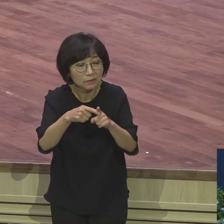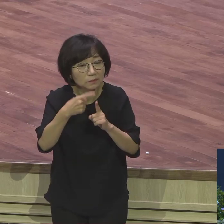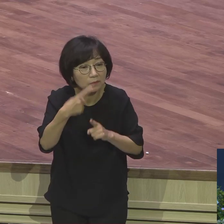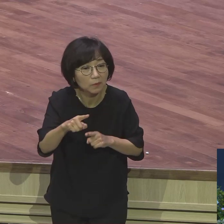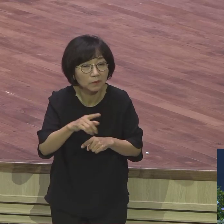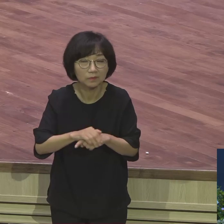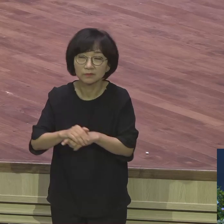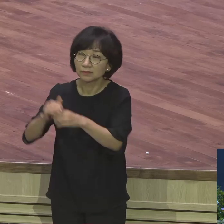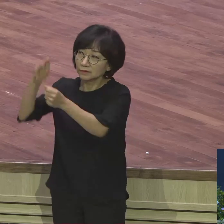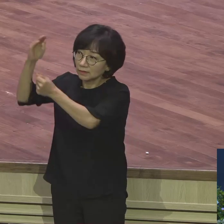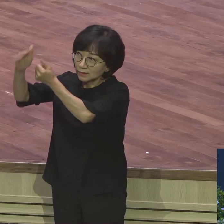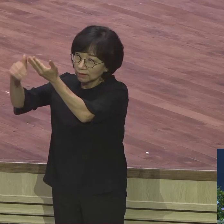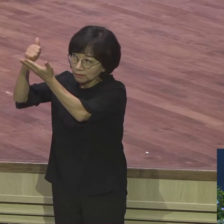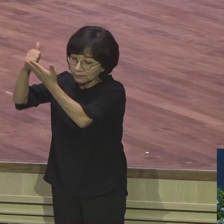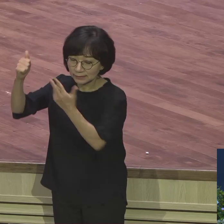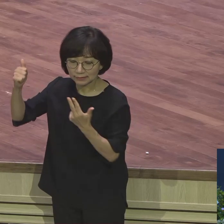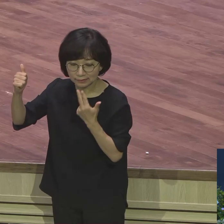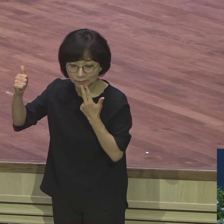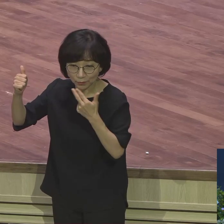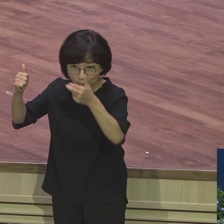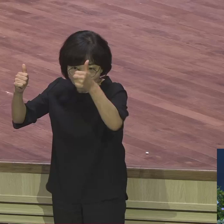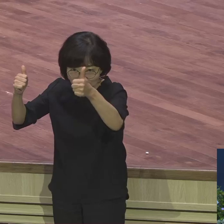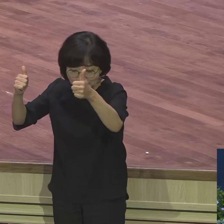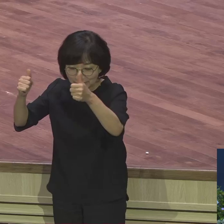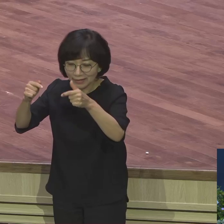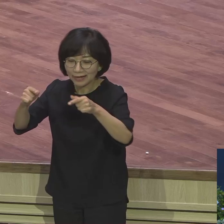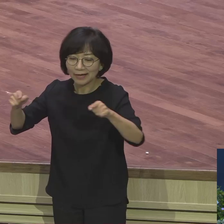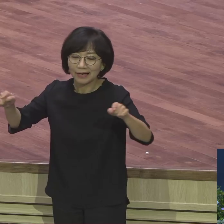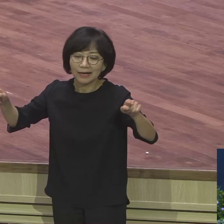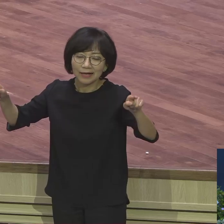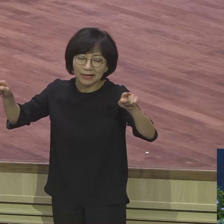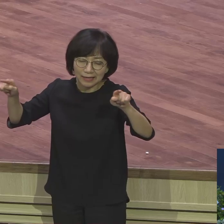요셉과 함께 하심으로 그가 형통한 자가 되어